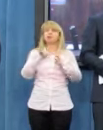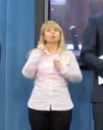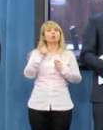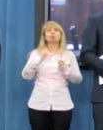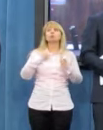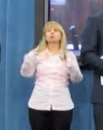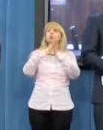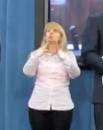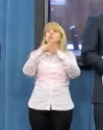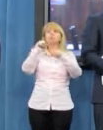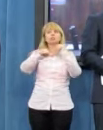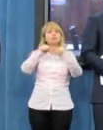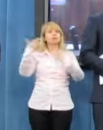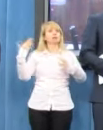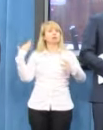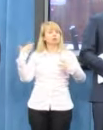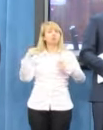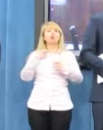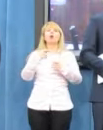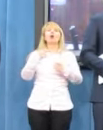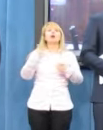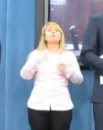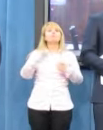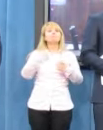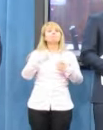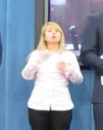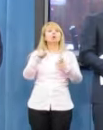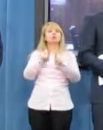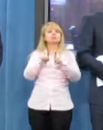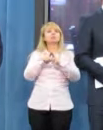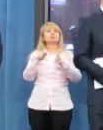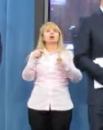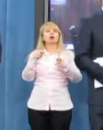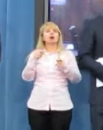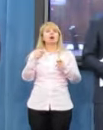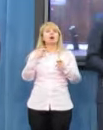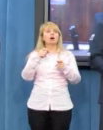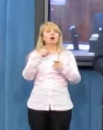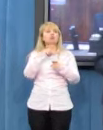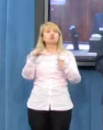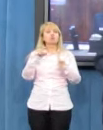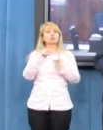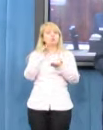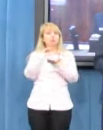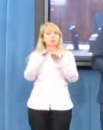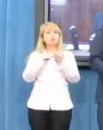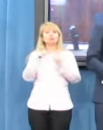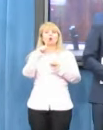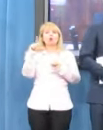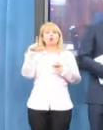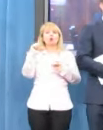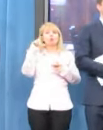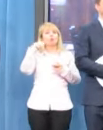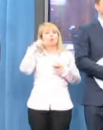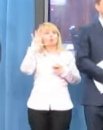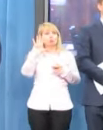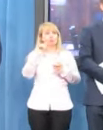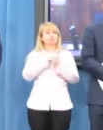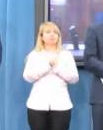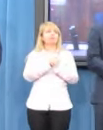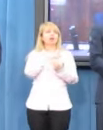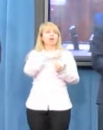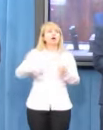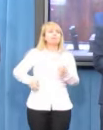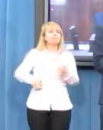przy okazji afery lub czasopisku. Ja rozumiem, że państwo przejrzeliście dokładnie ten materiał filmowy.